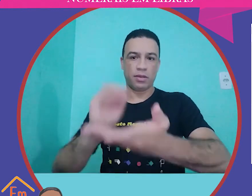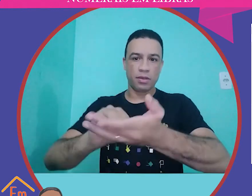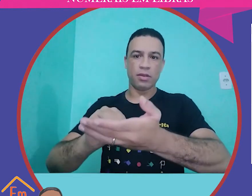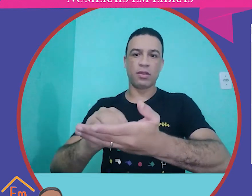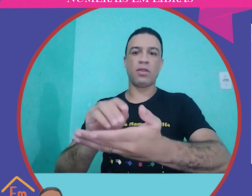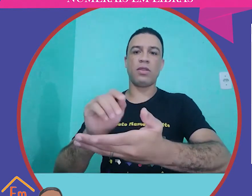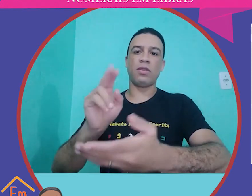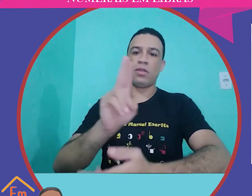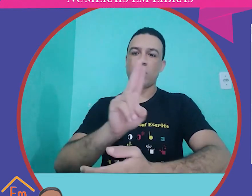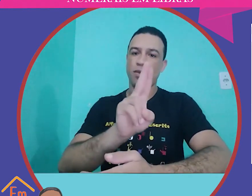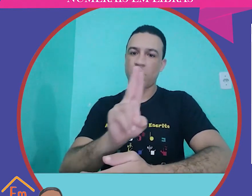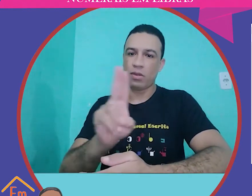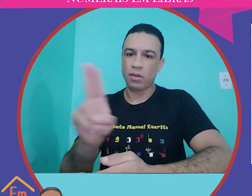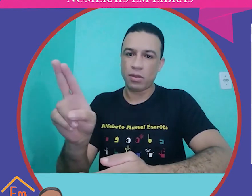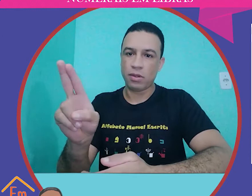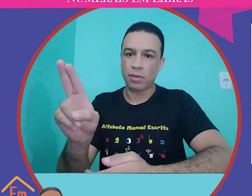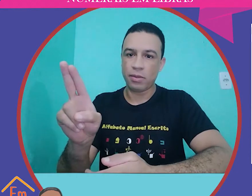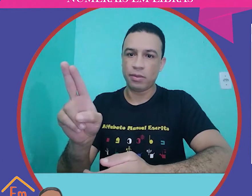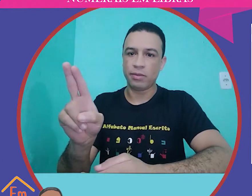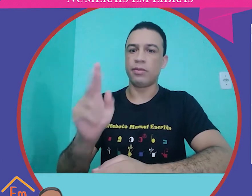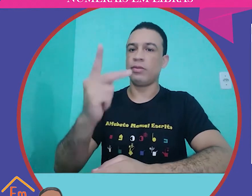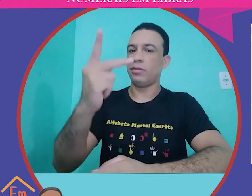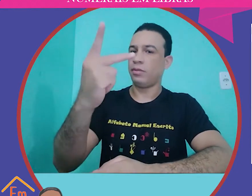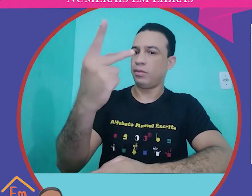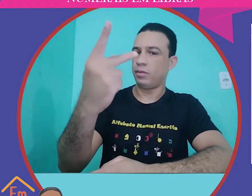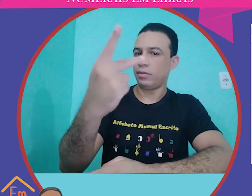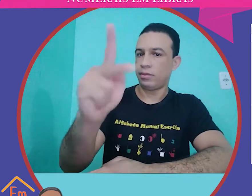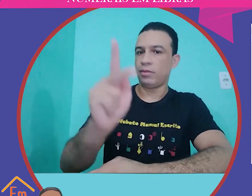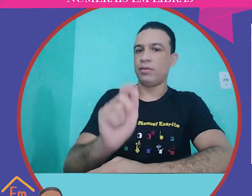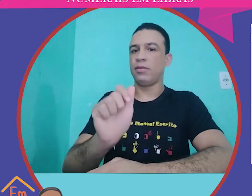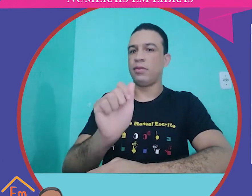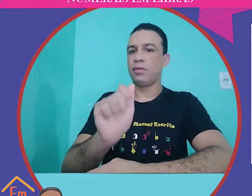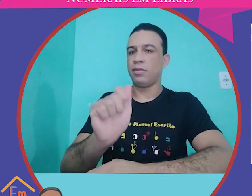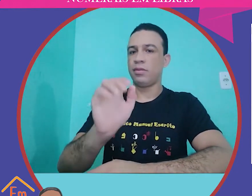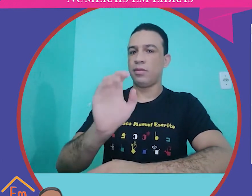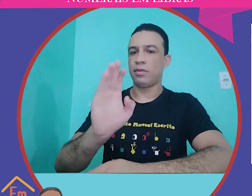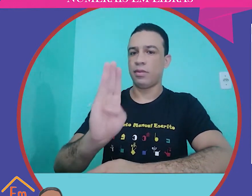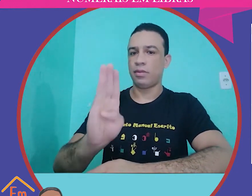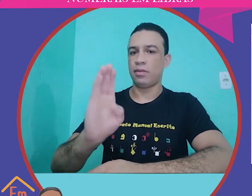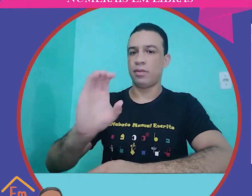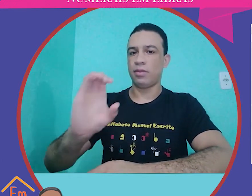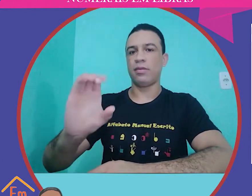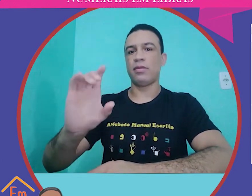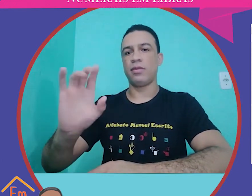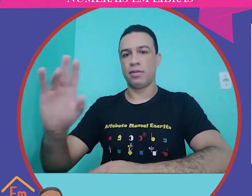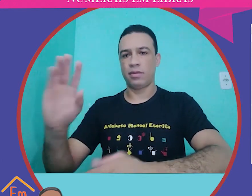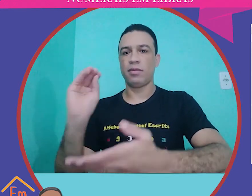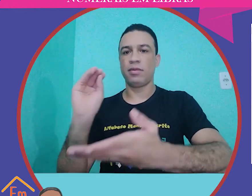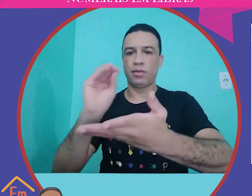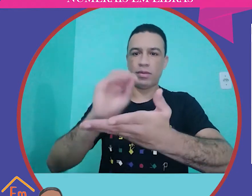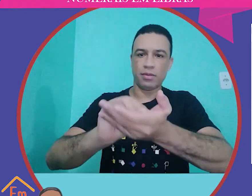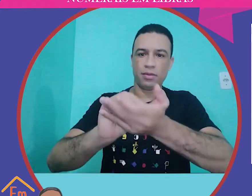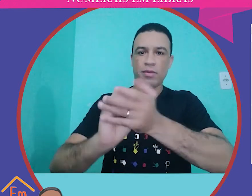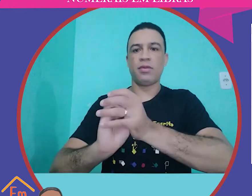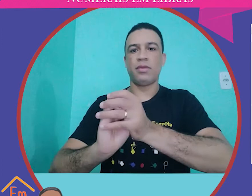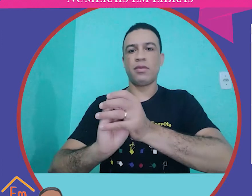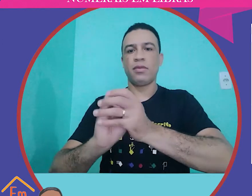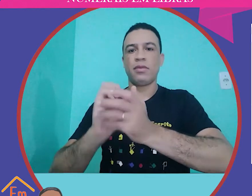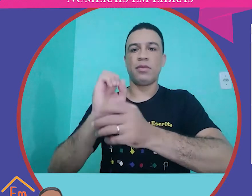E logo depois, para vocês colocarem o nome de vocês, mas segundo o alfabeto manual,